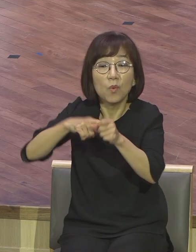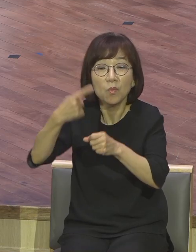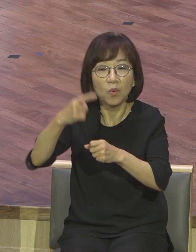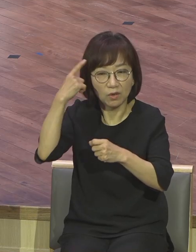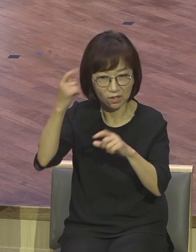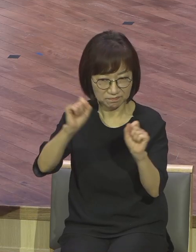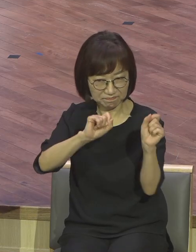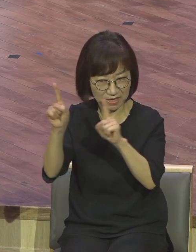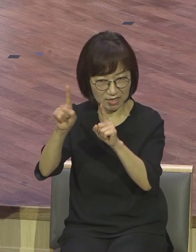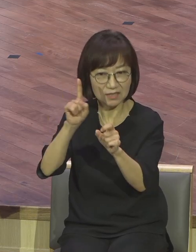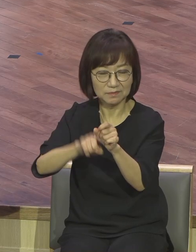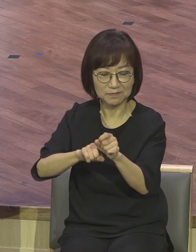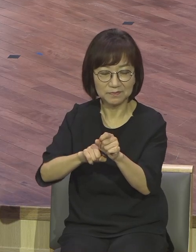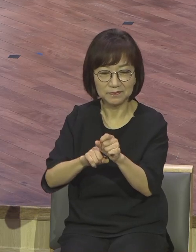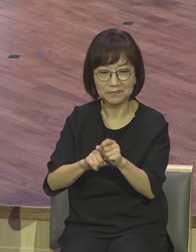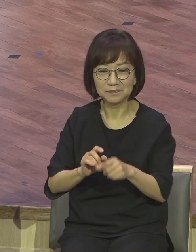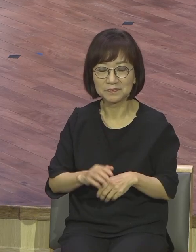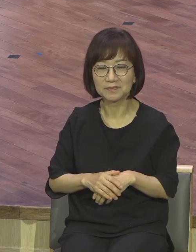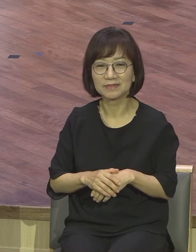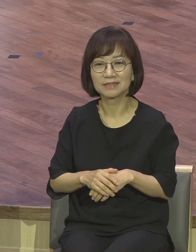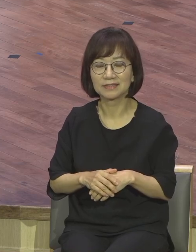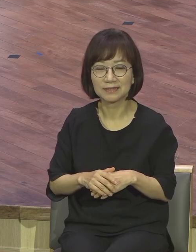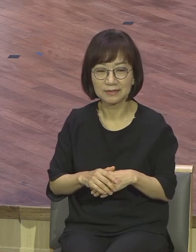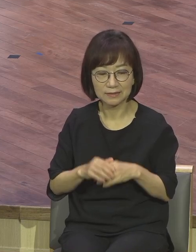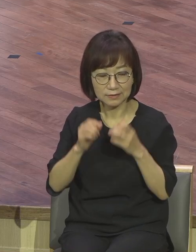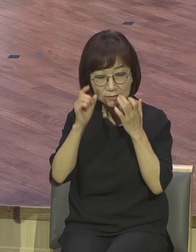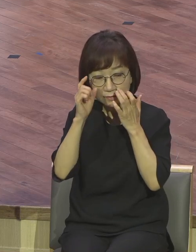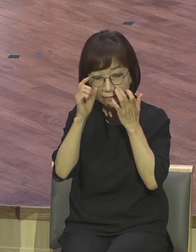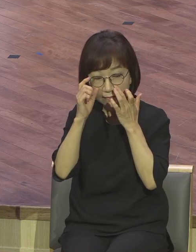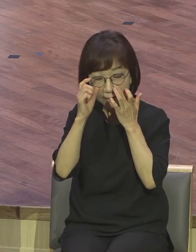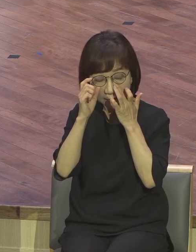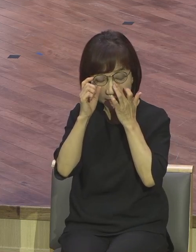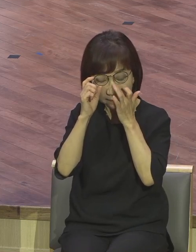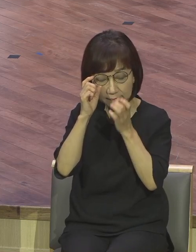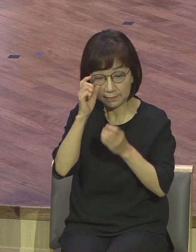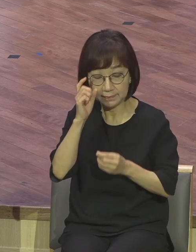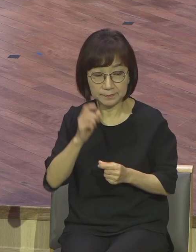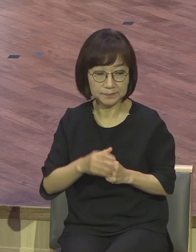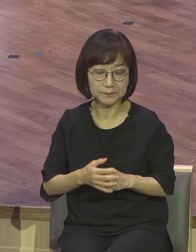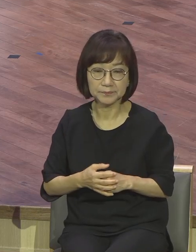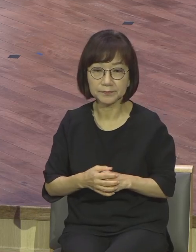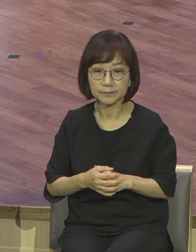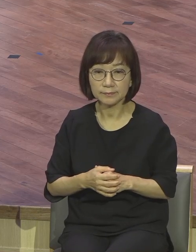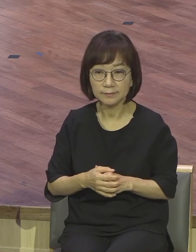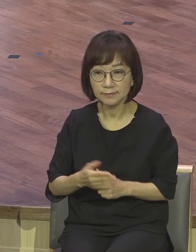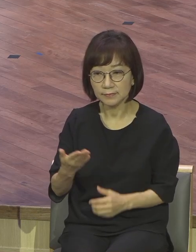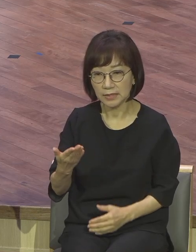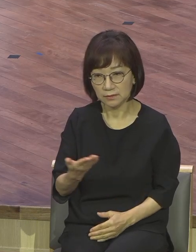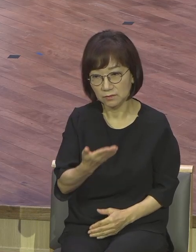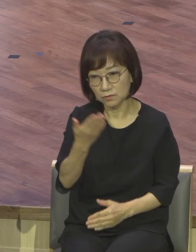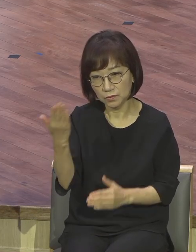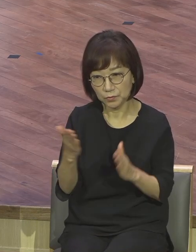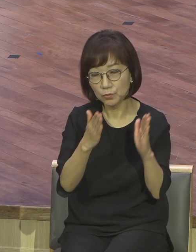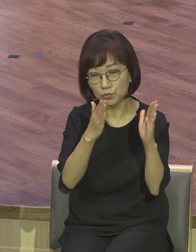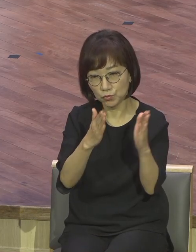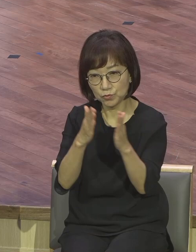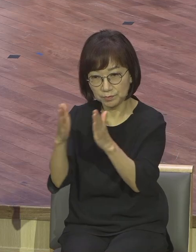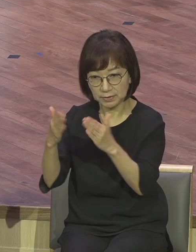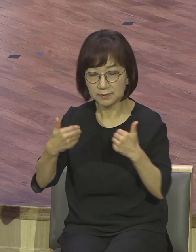너희도 너희도 준비하고 있어라 생각지 않은 때에 인자가 오리라